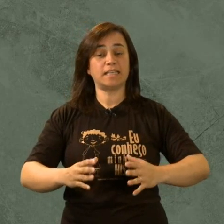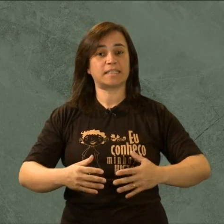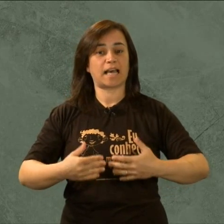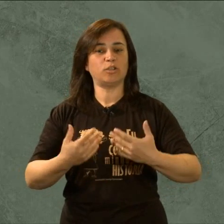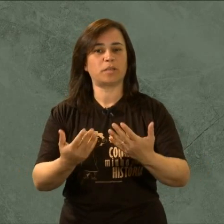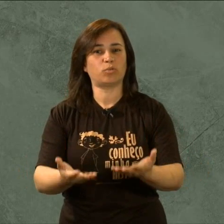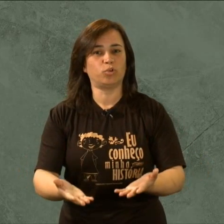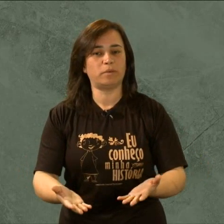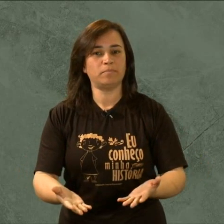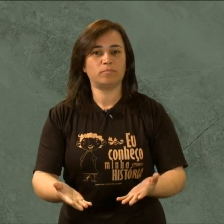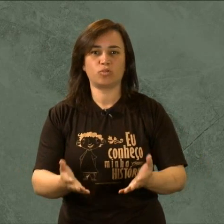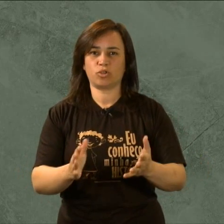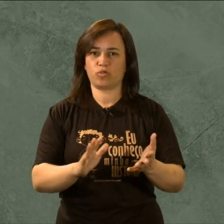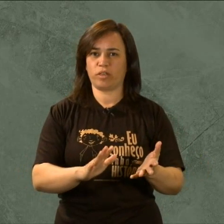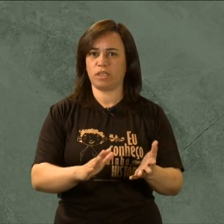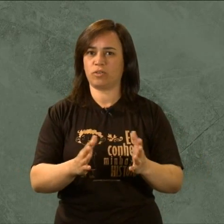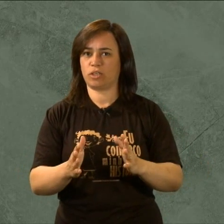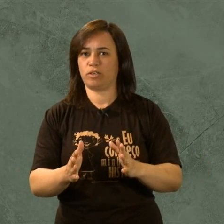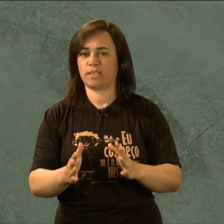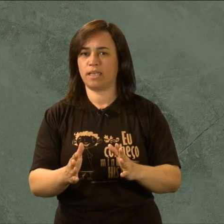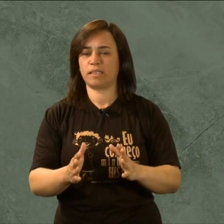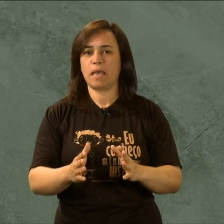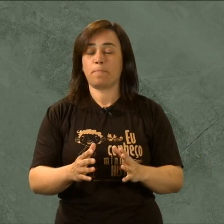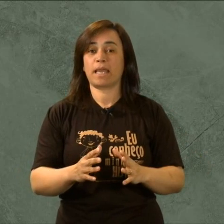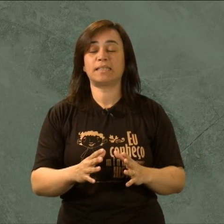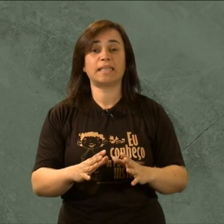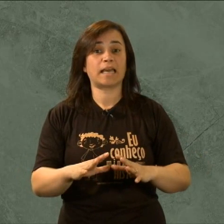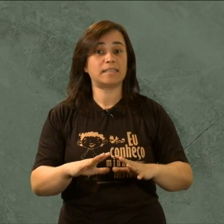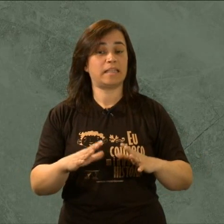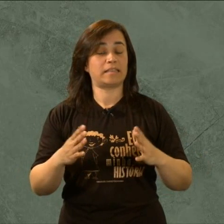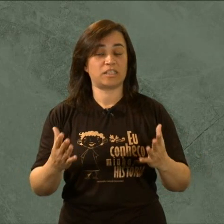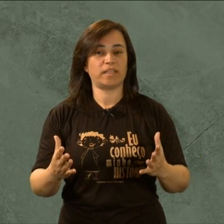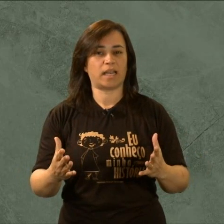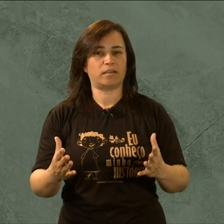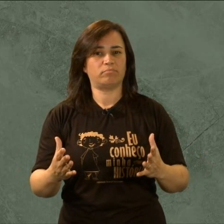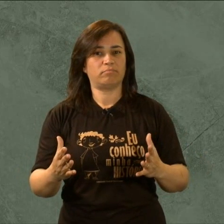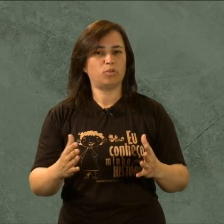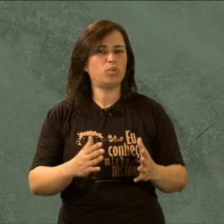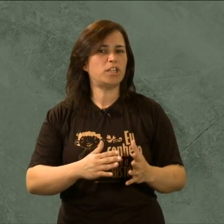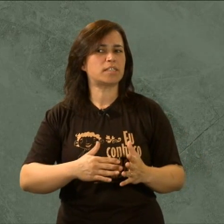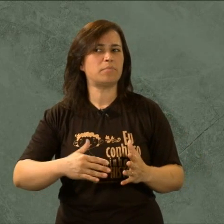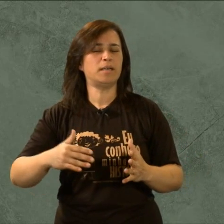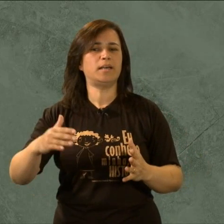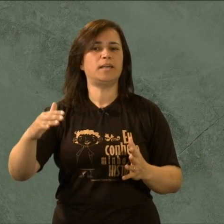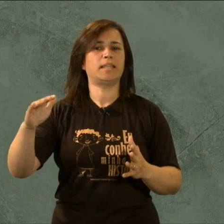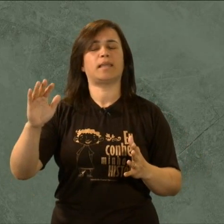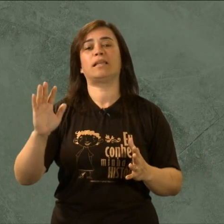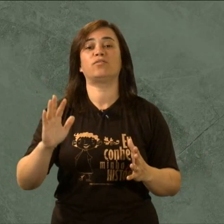lançado para a turma dos seus juvenis e seus adolescentes para eles tentarem desvendar. Durante a semana inteira eles